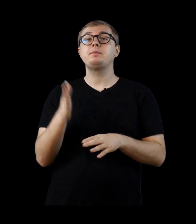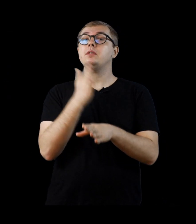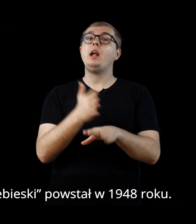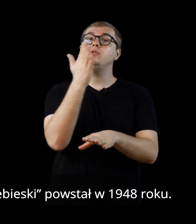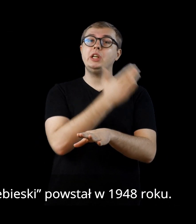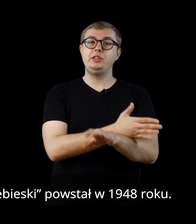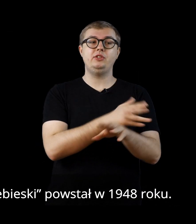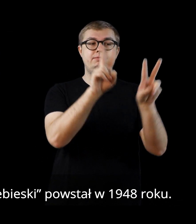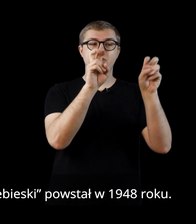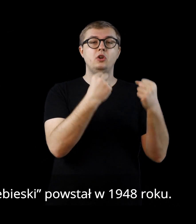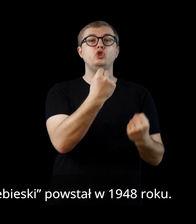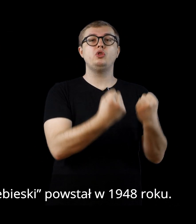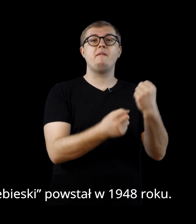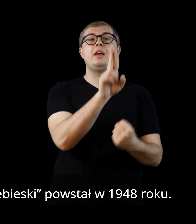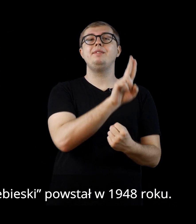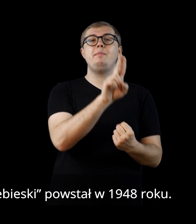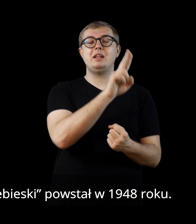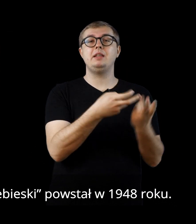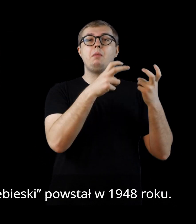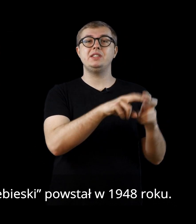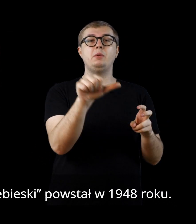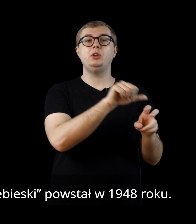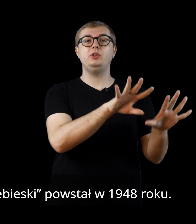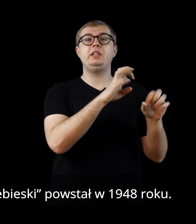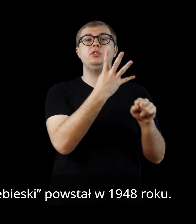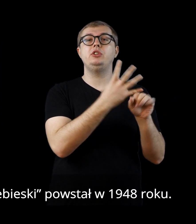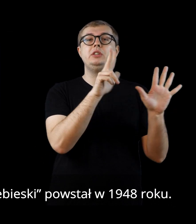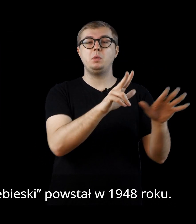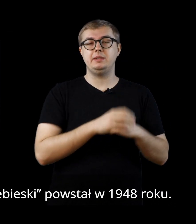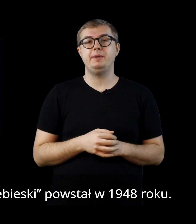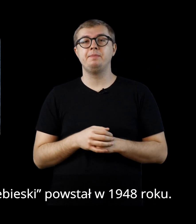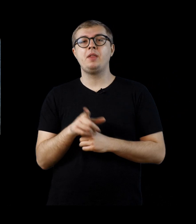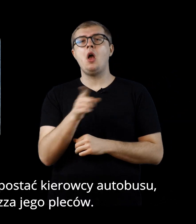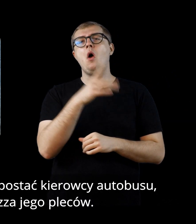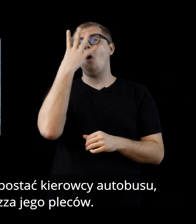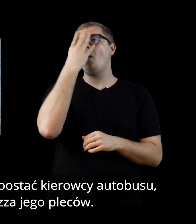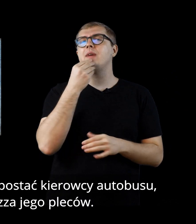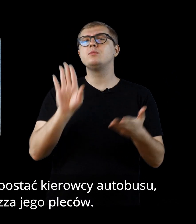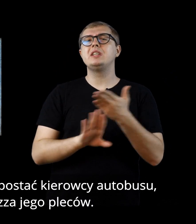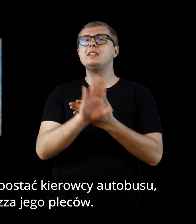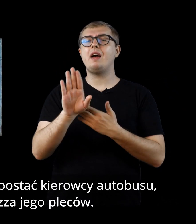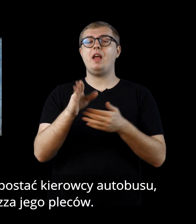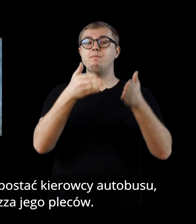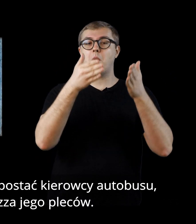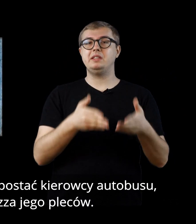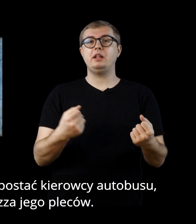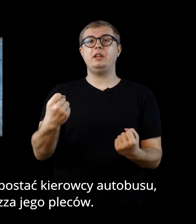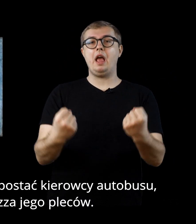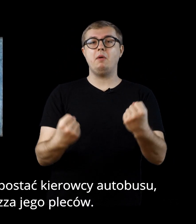Wcześniejszy Szofer Niebieski powstał w 1948 roku. Obrazy przedstawiają postać